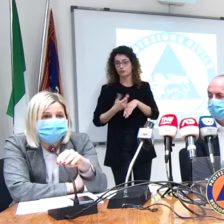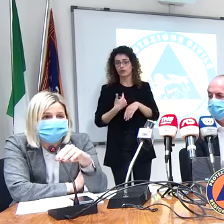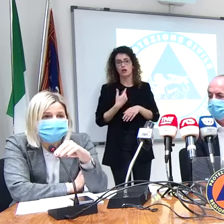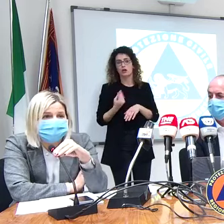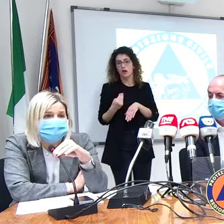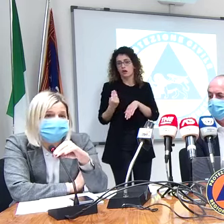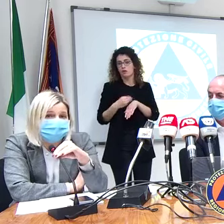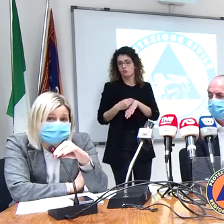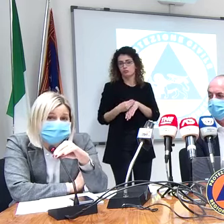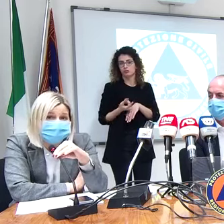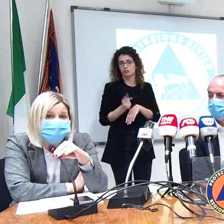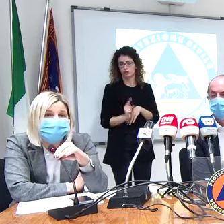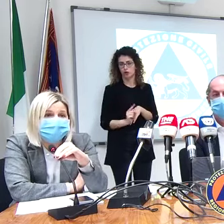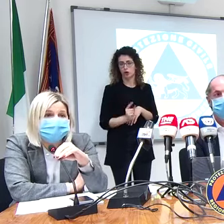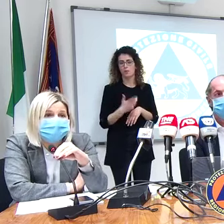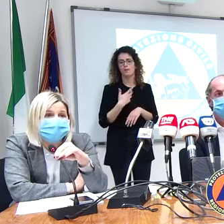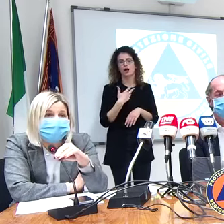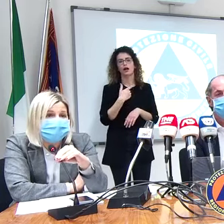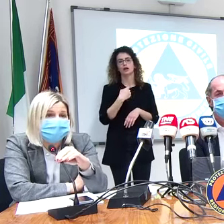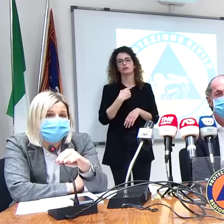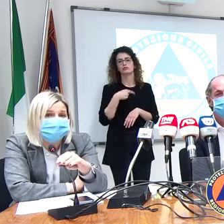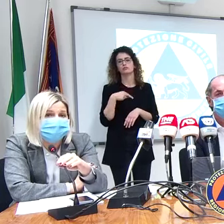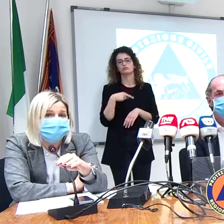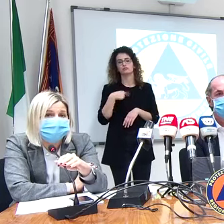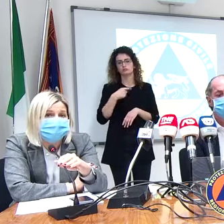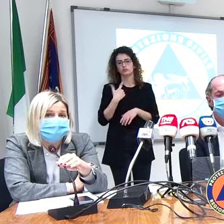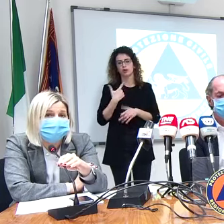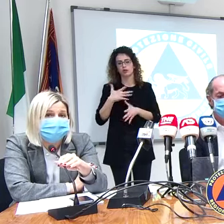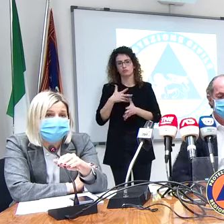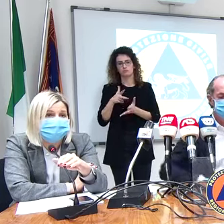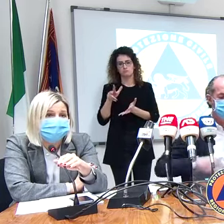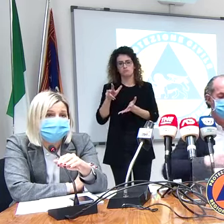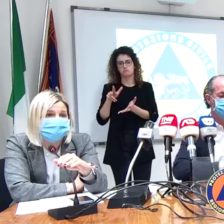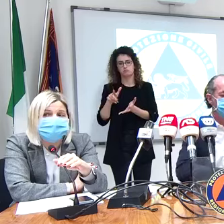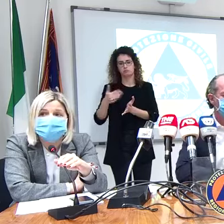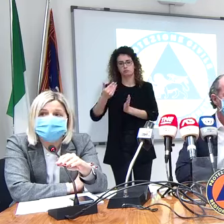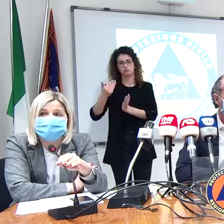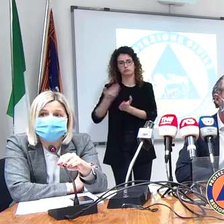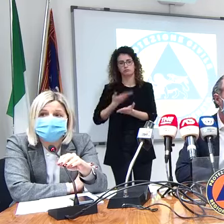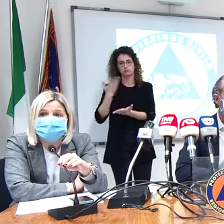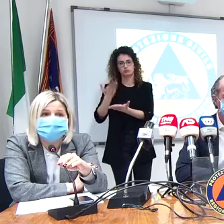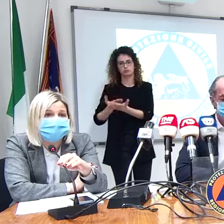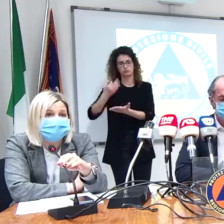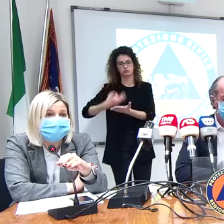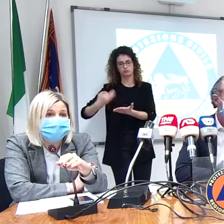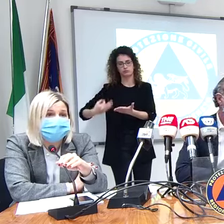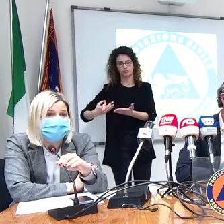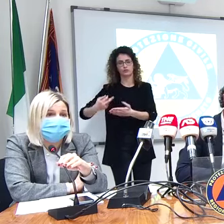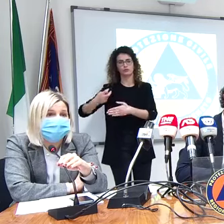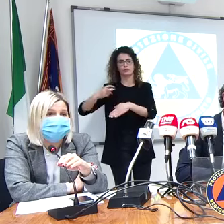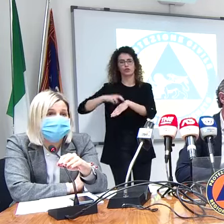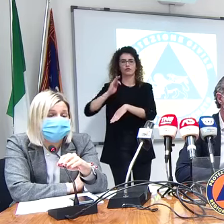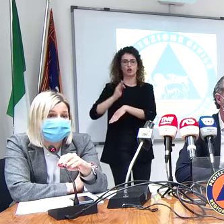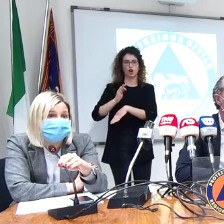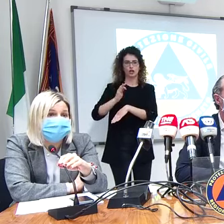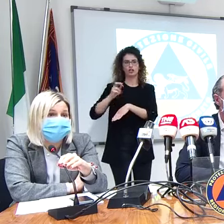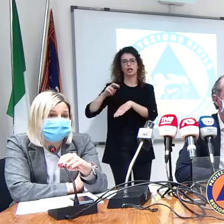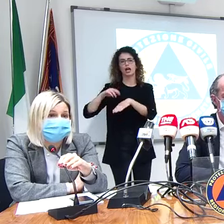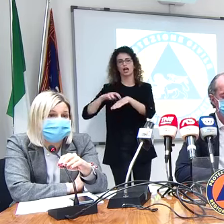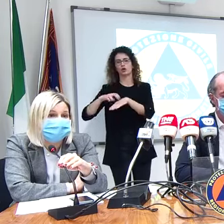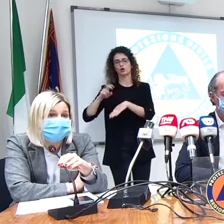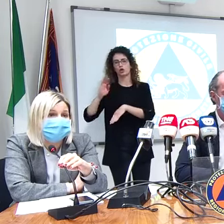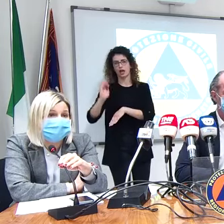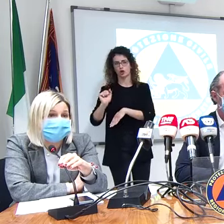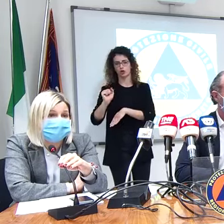più però ho fatto formale richiesta ufficiale al dottor Flore al dottor Toniolo di Azienda Zero di fare una verifica